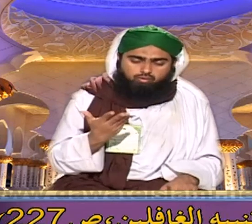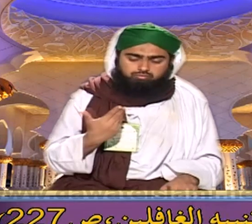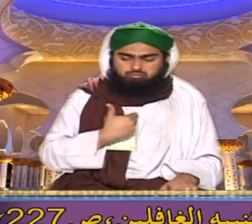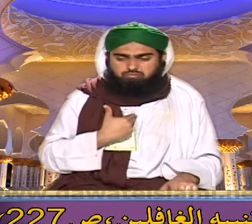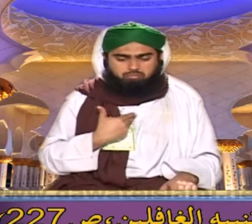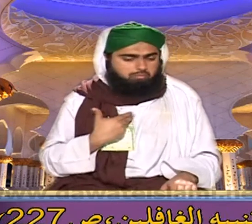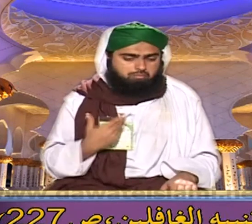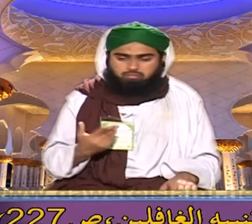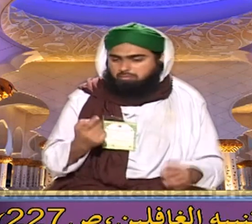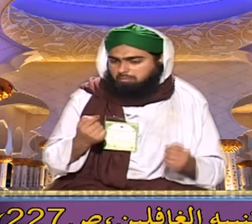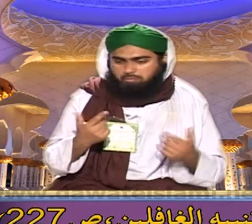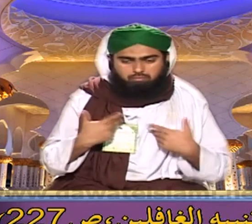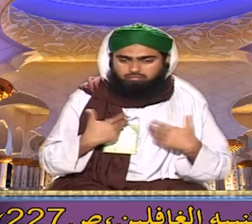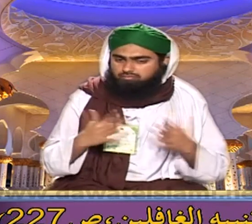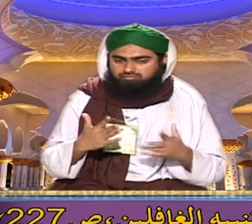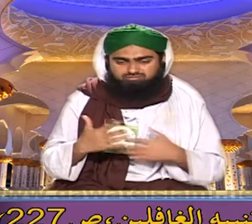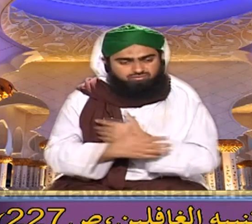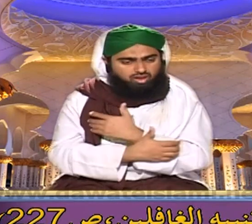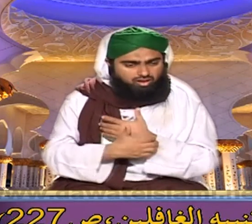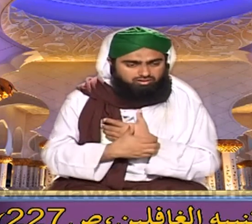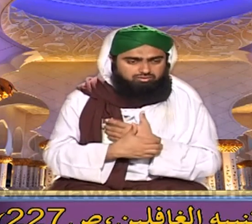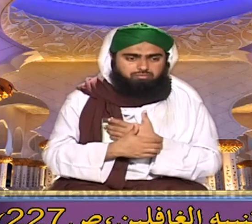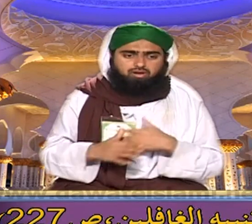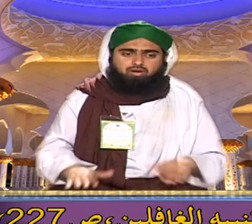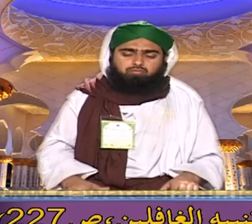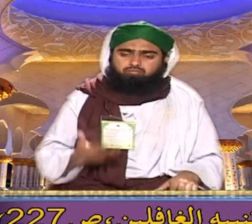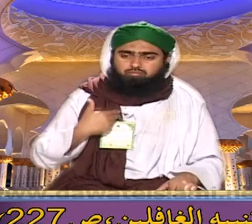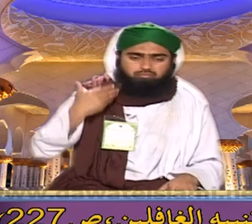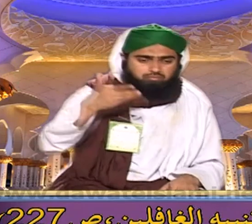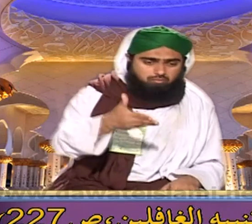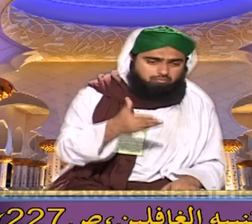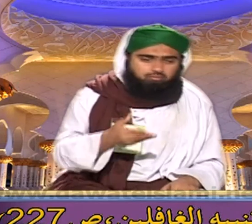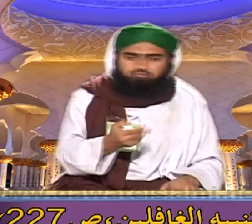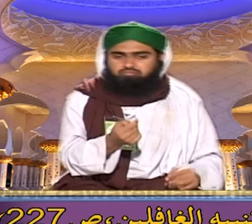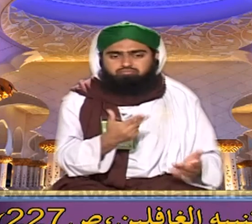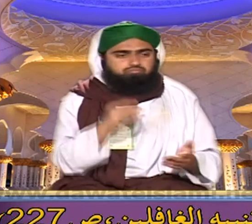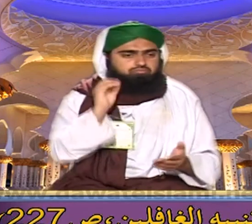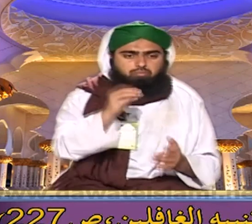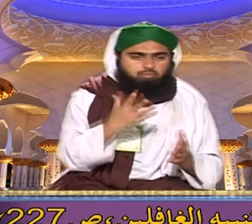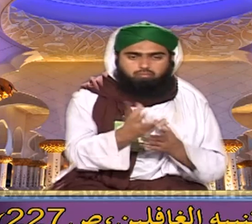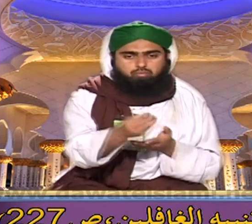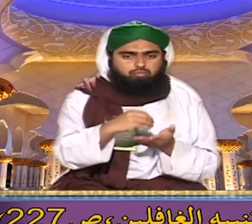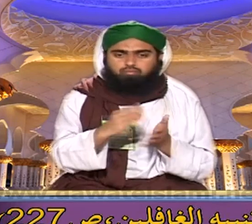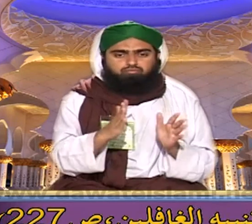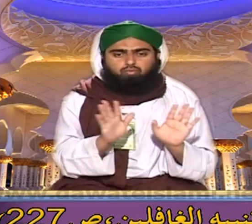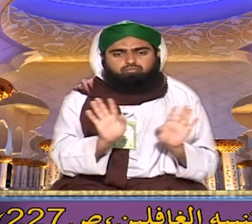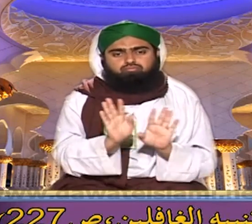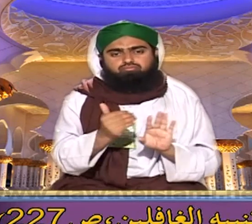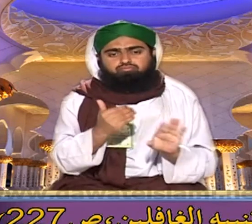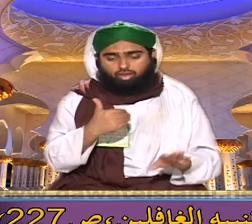خواہش ہو اور ہمارے پاس پیسے نہ ہو ہم غریب ہو اور وہ چیز ہم حاصل